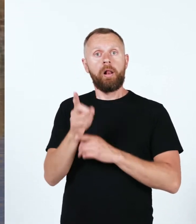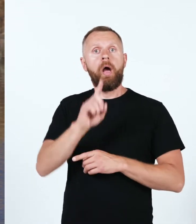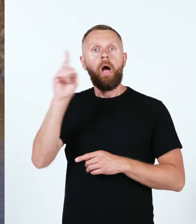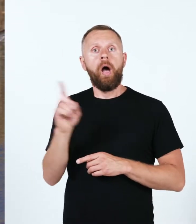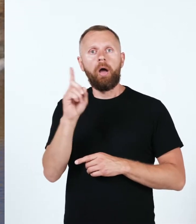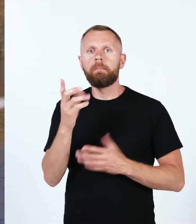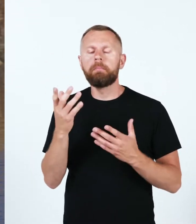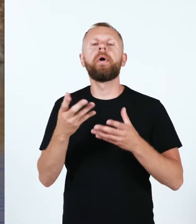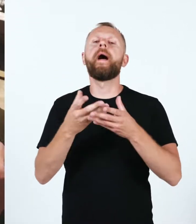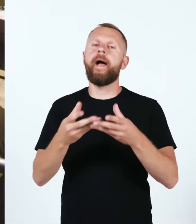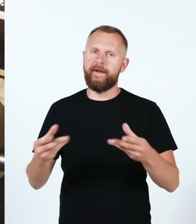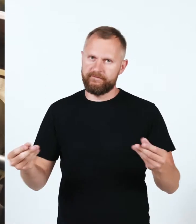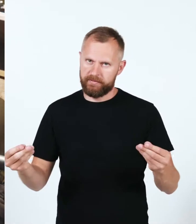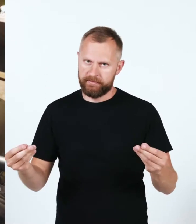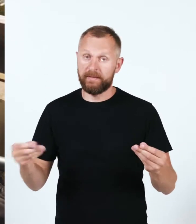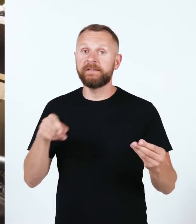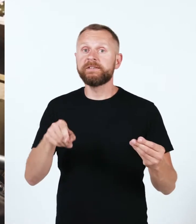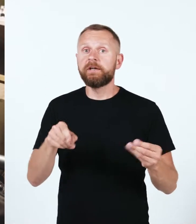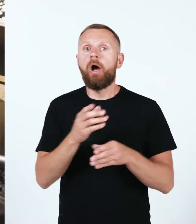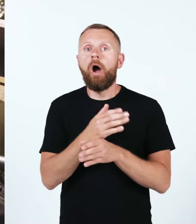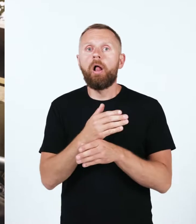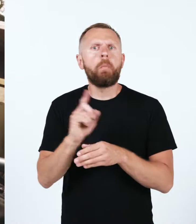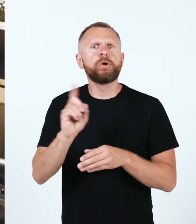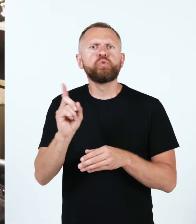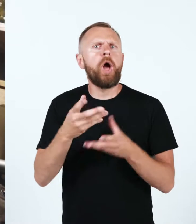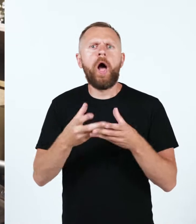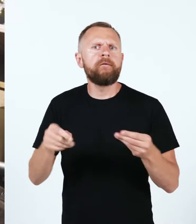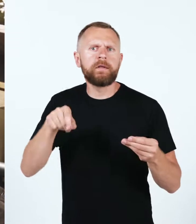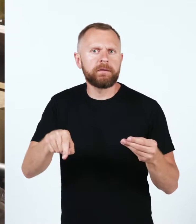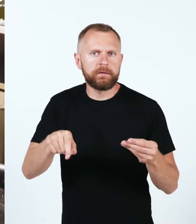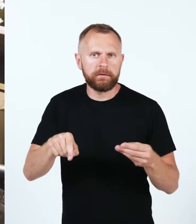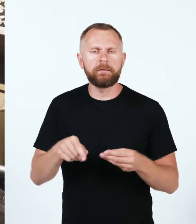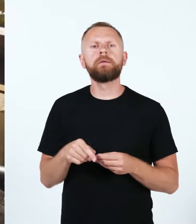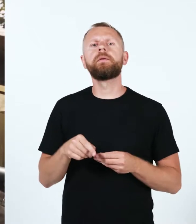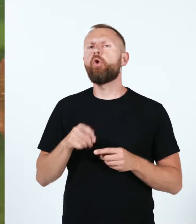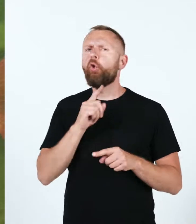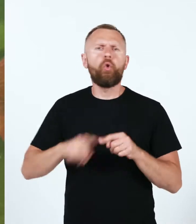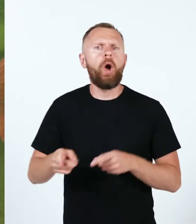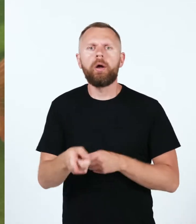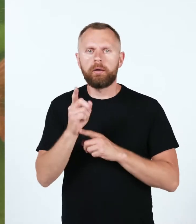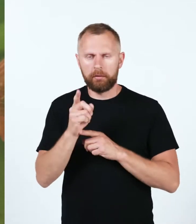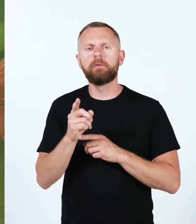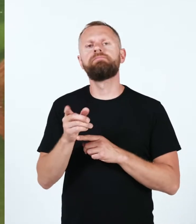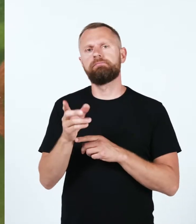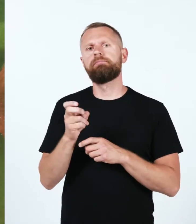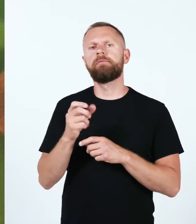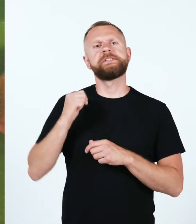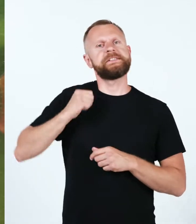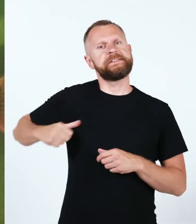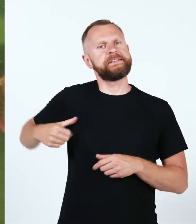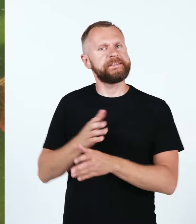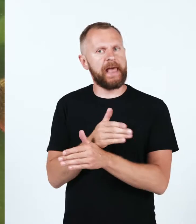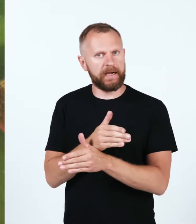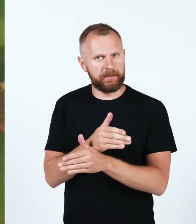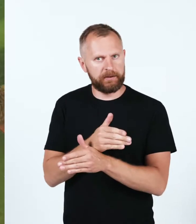Kalastushooaeg saabub saaremaal kevadel. Üks kevadisi kalu, keda kalameeste hordid kohe talvekülmast aandudes õngitsema tõttevad, on